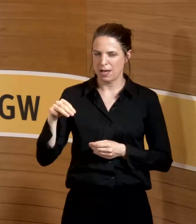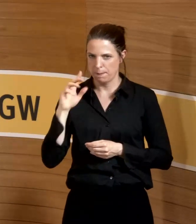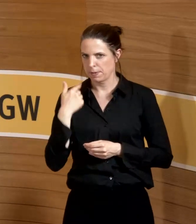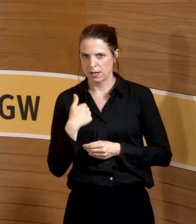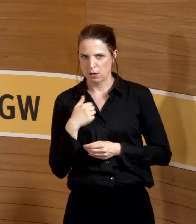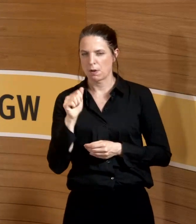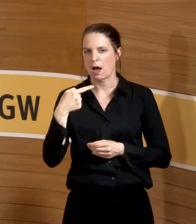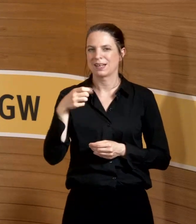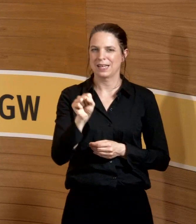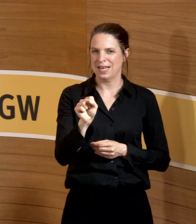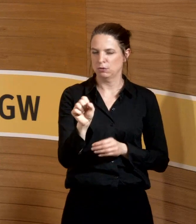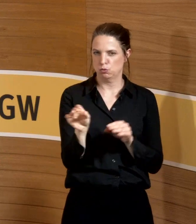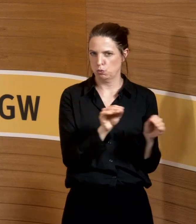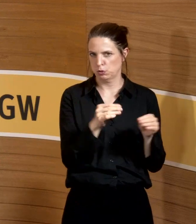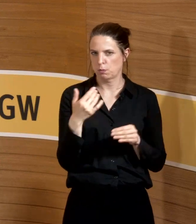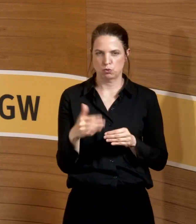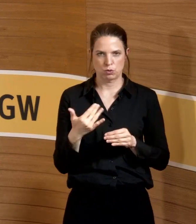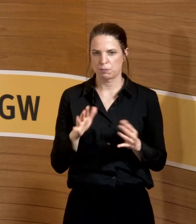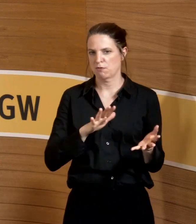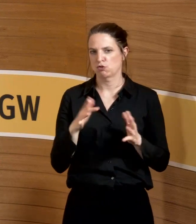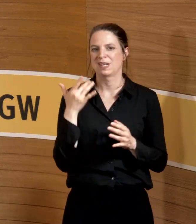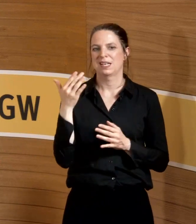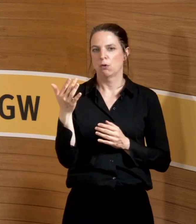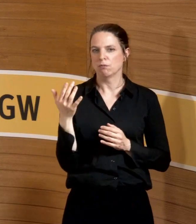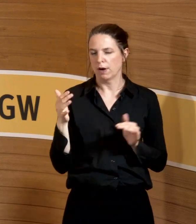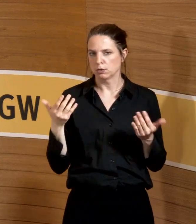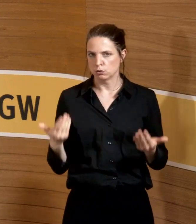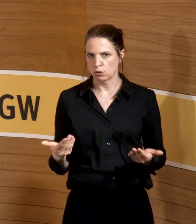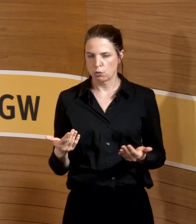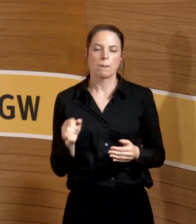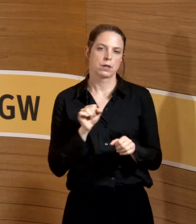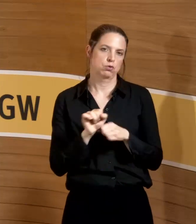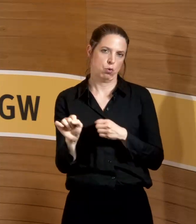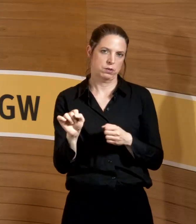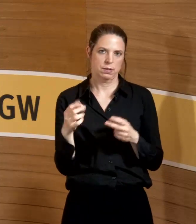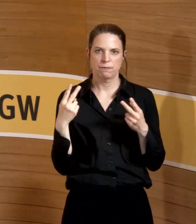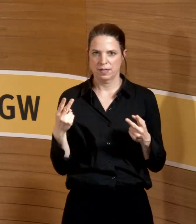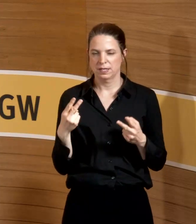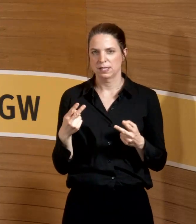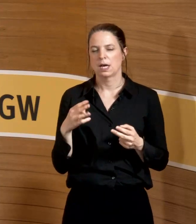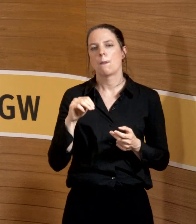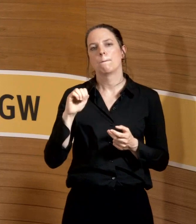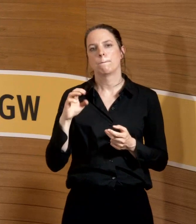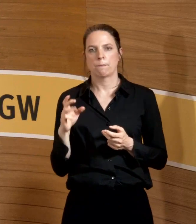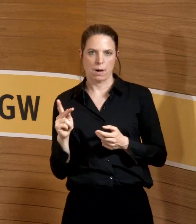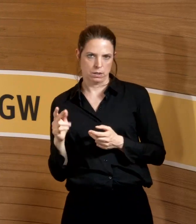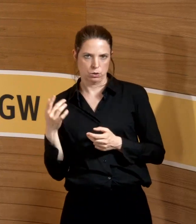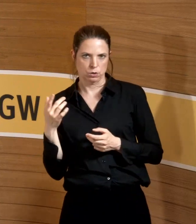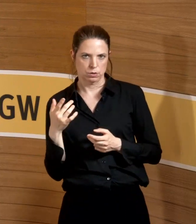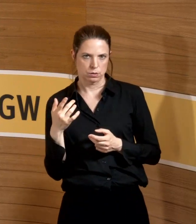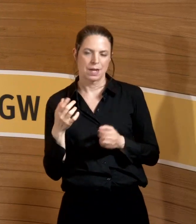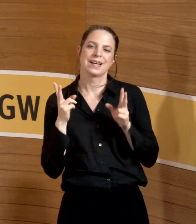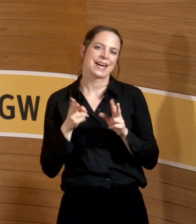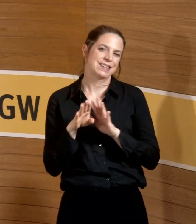AGS hat das noch nicht übernommen, aber das wird wahrscheinlich irgendwann kommen. Nichtsdestotrotz ist auch von der MAG-Kommission, die ja nicht